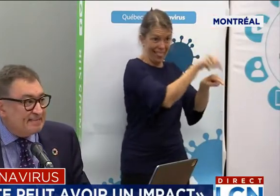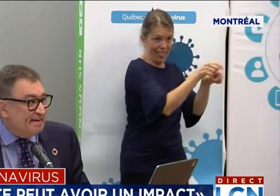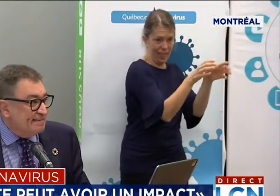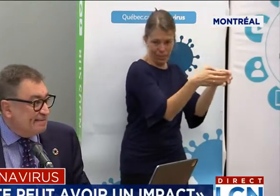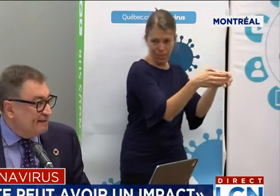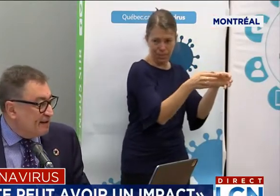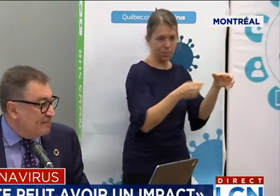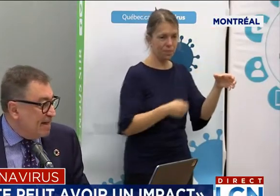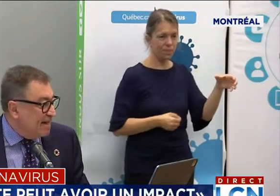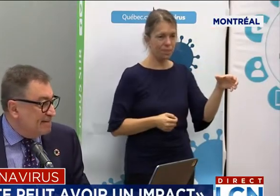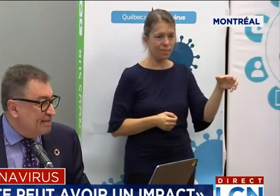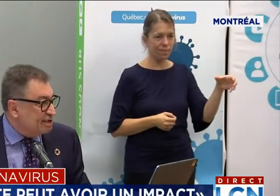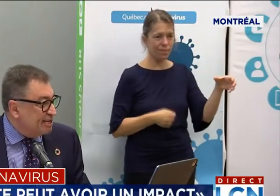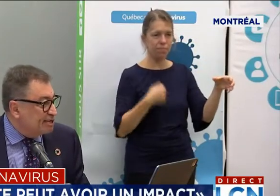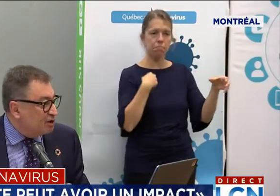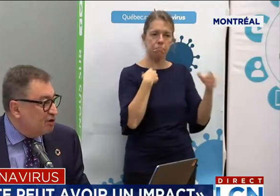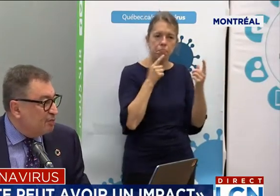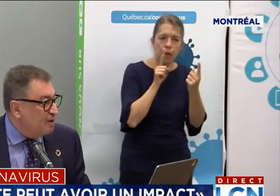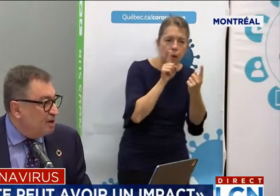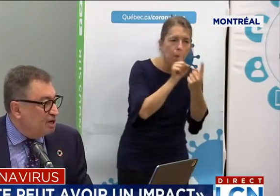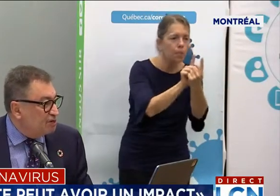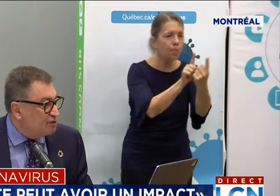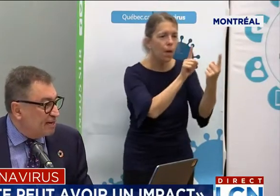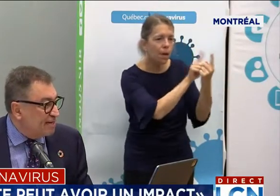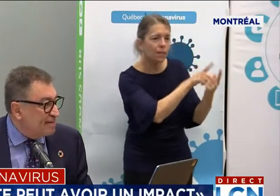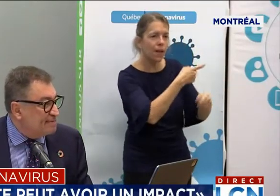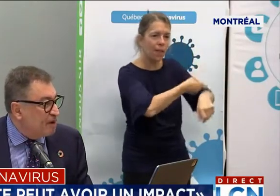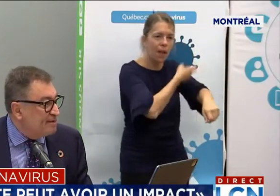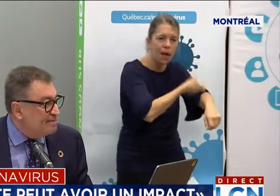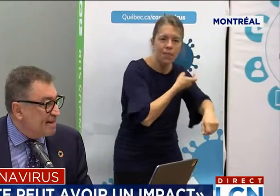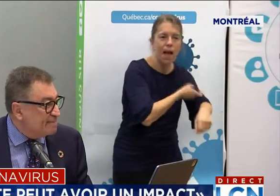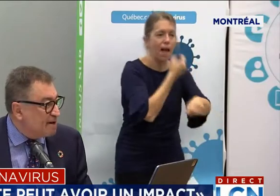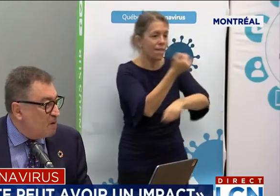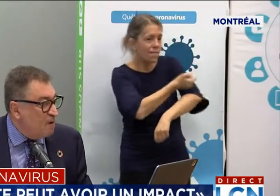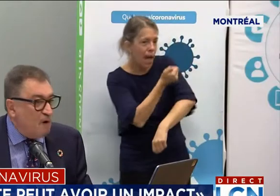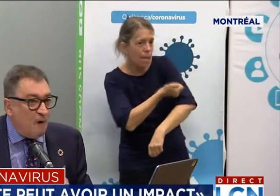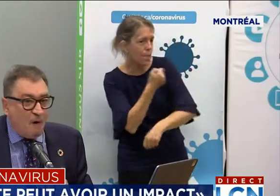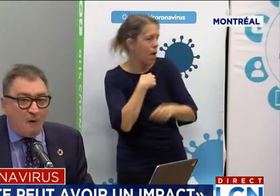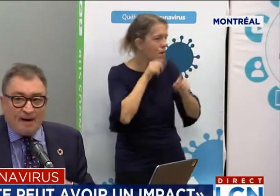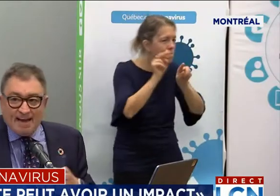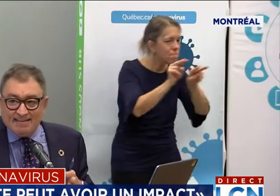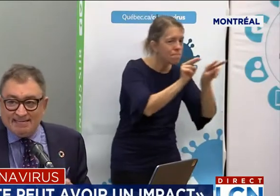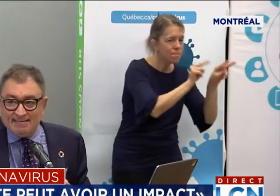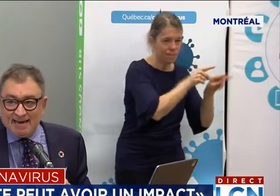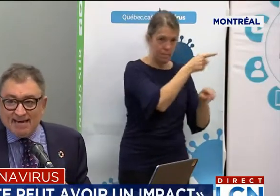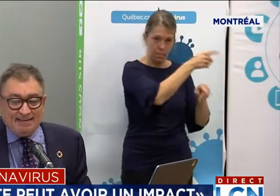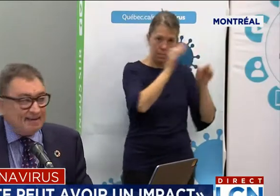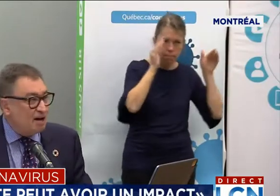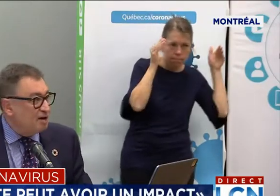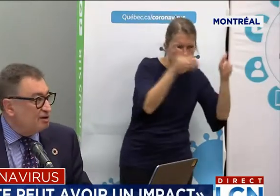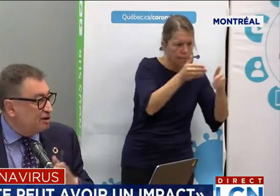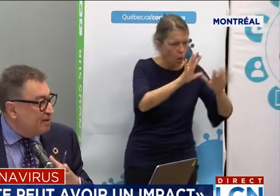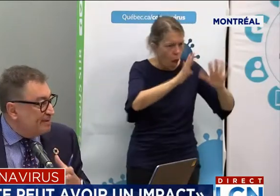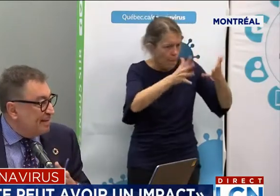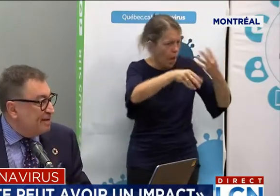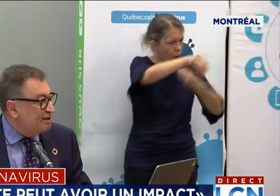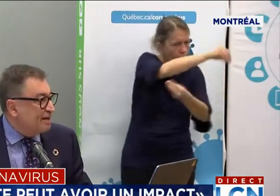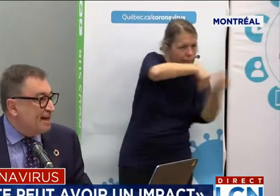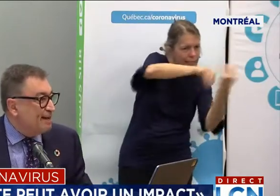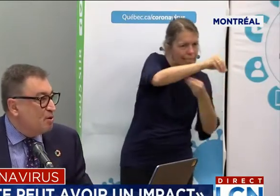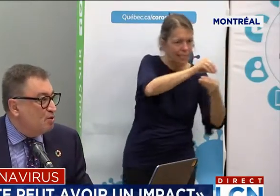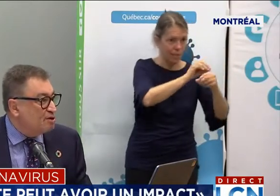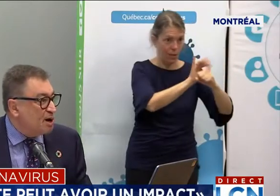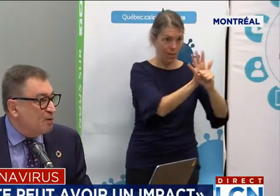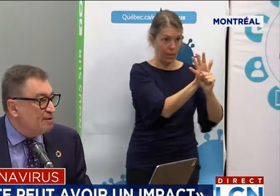des médecins, des infirmières, des gens qui s'occupent, je vous dirais, des immobilisations, ont réalisé à l'intérieur de l'hôpital